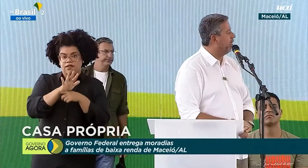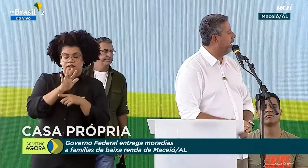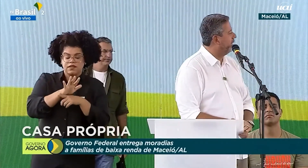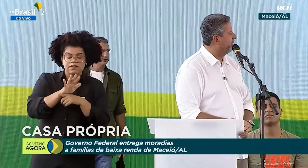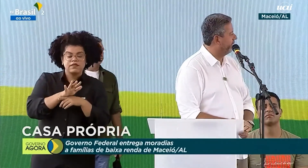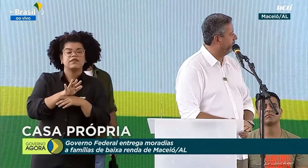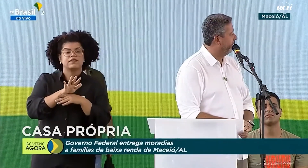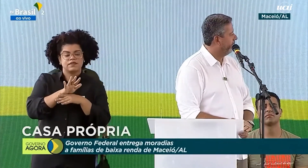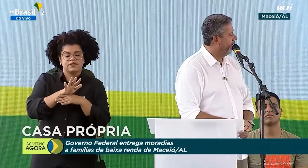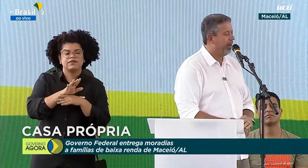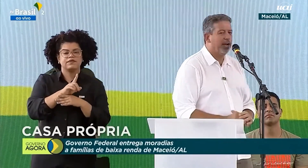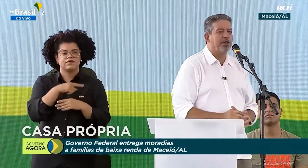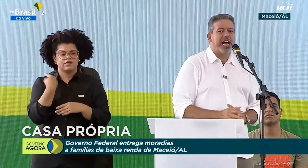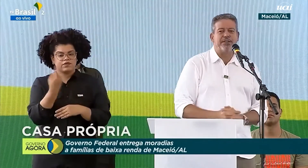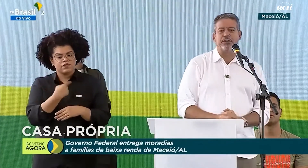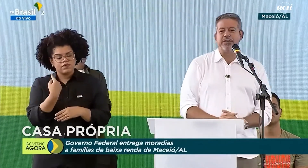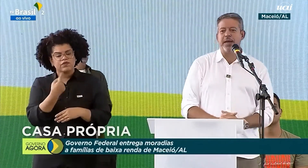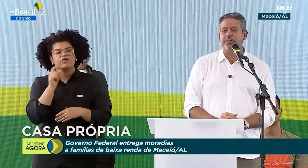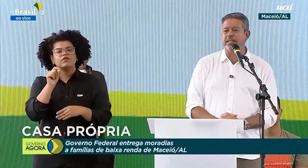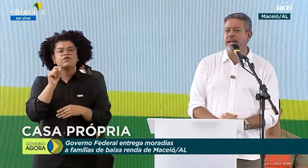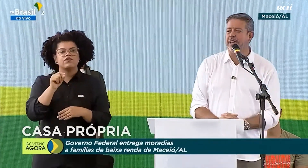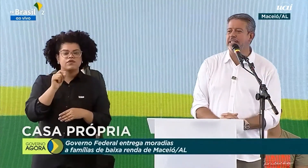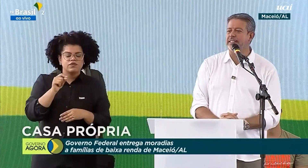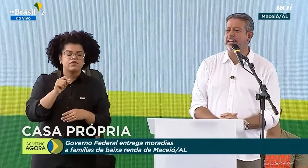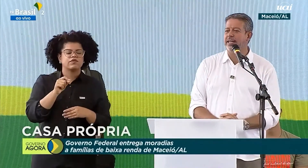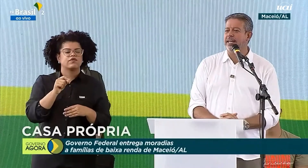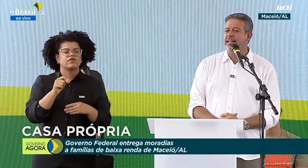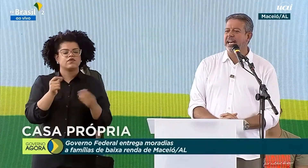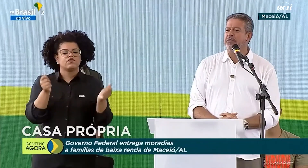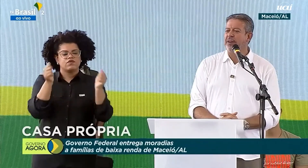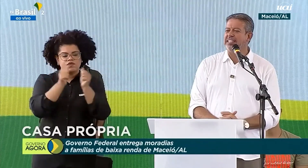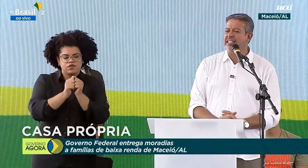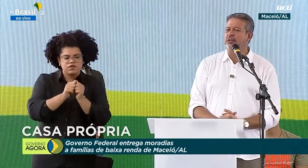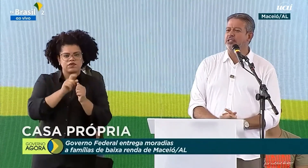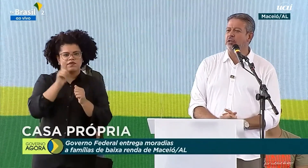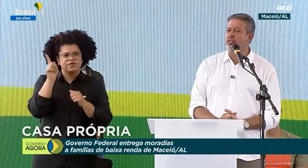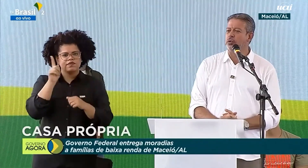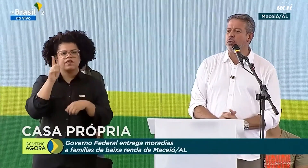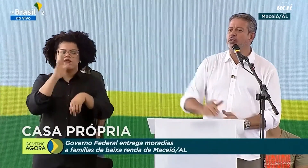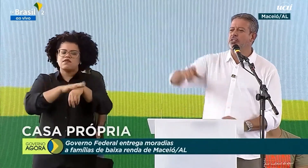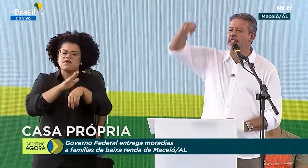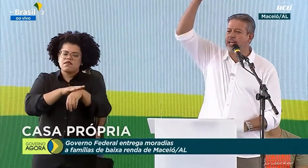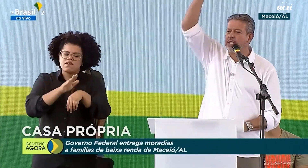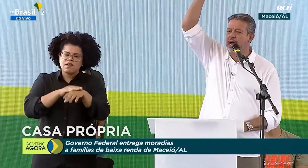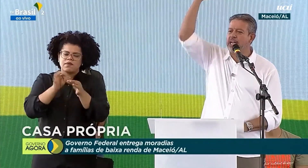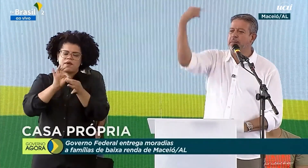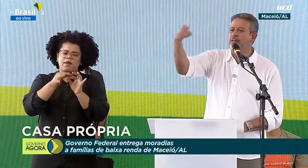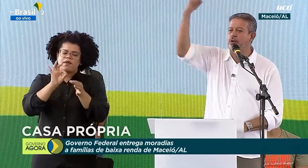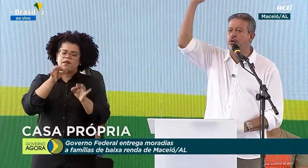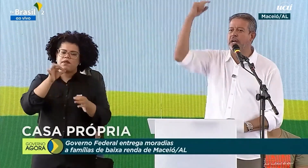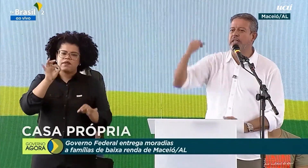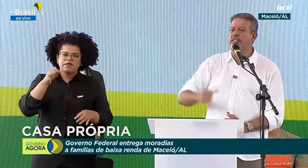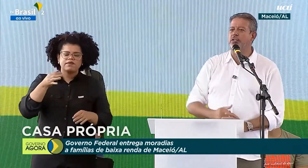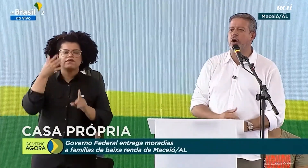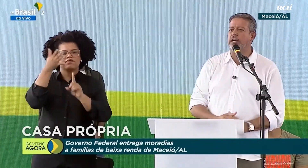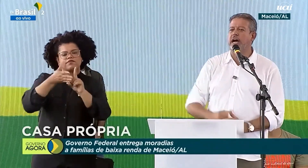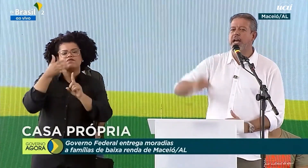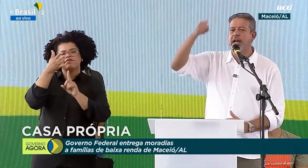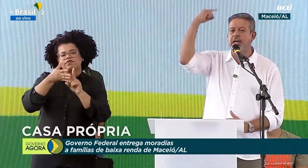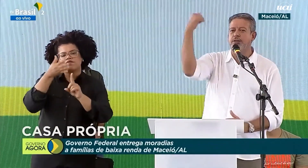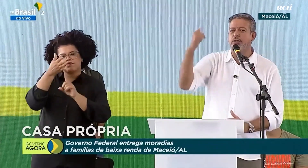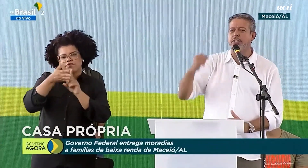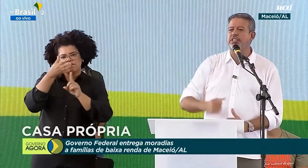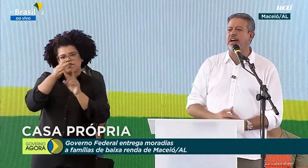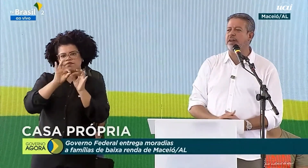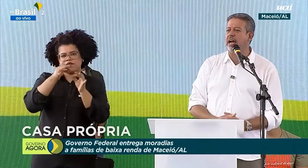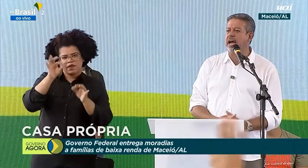o tempo de liderança. Eu dava o tempo de liderança e ele fazia o seu discurso sentando a ripa em tudo que ele discorda,